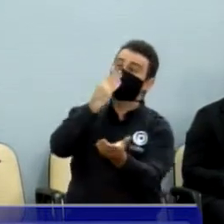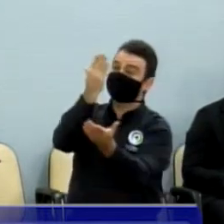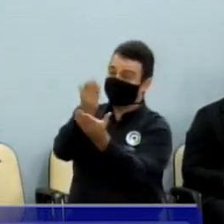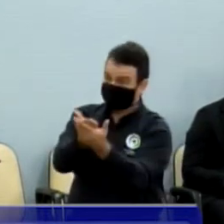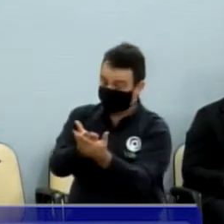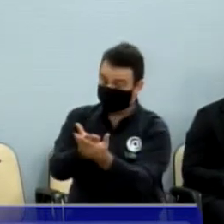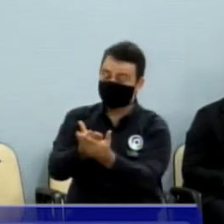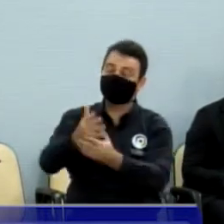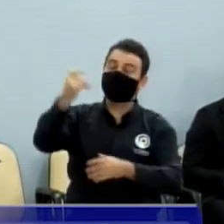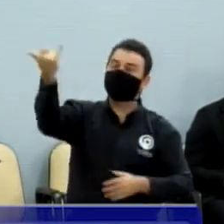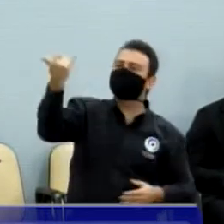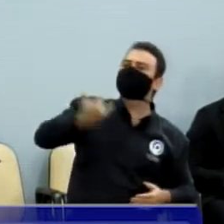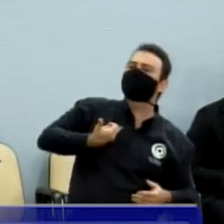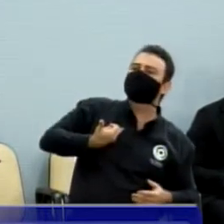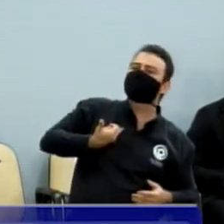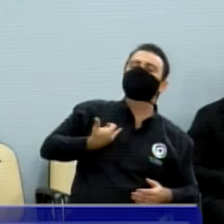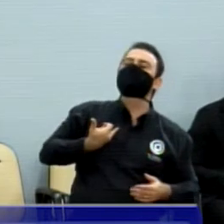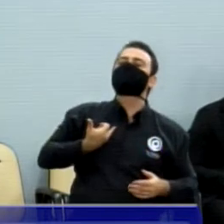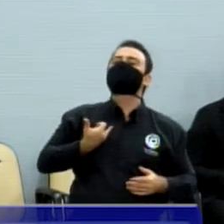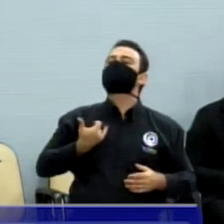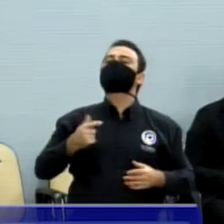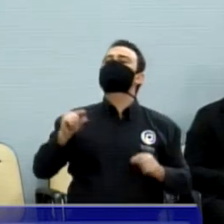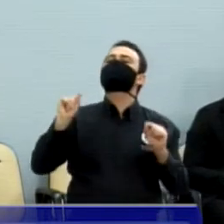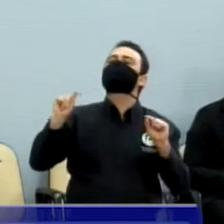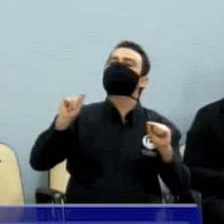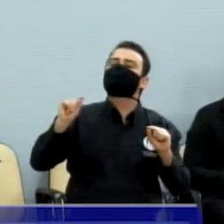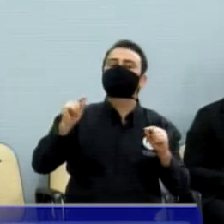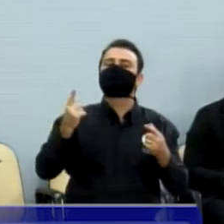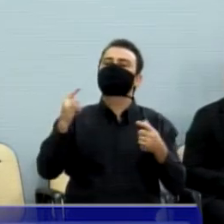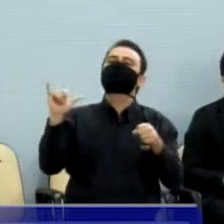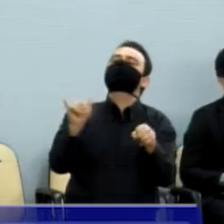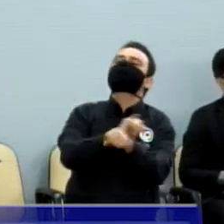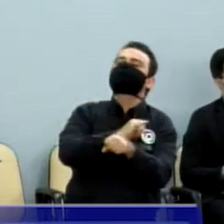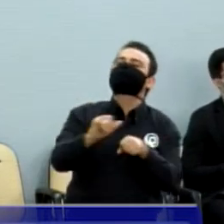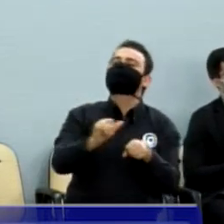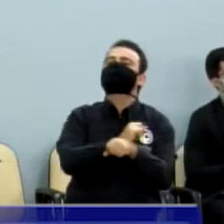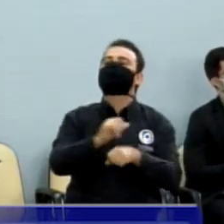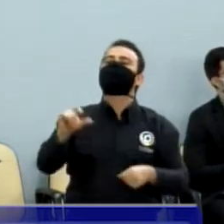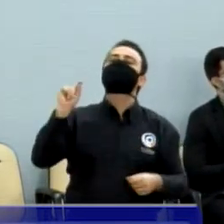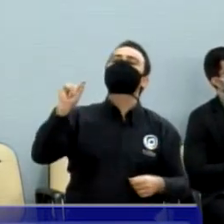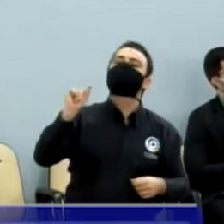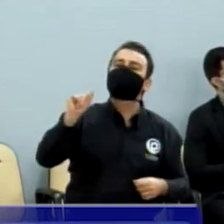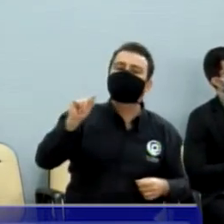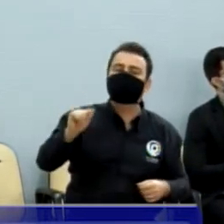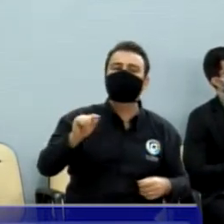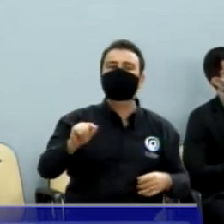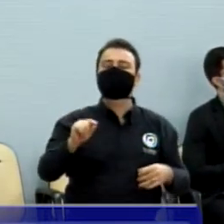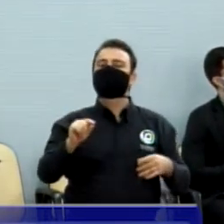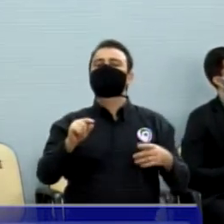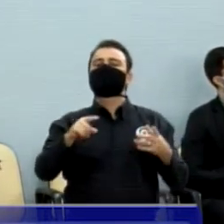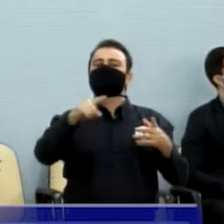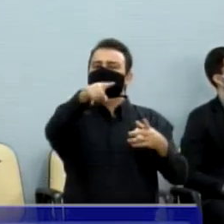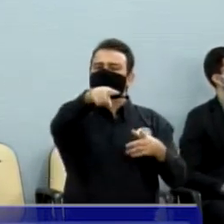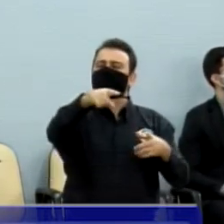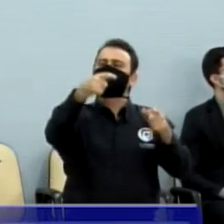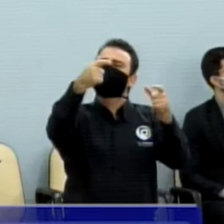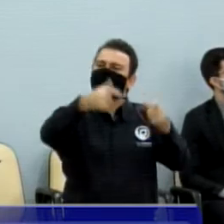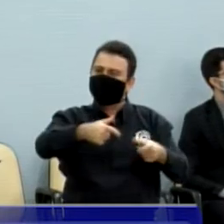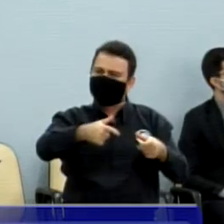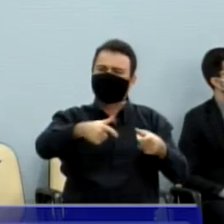informar os motivos da providência que estão tendo tomadas em relação às constantes quedas de energia